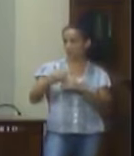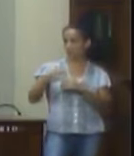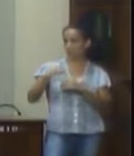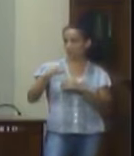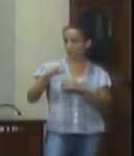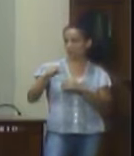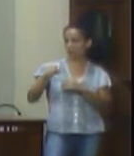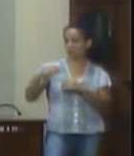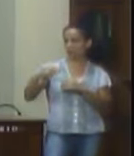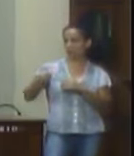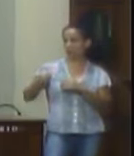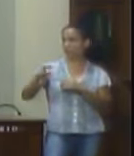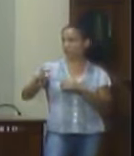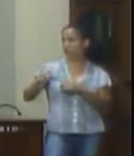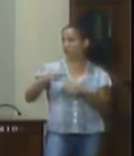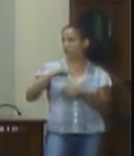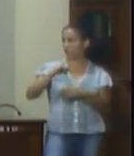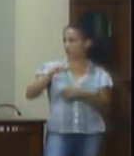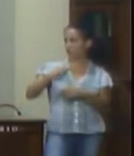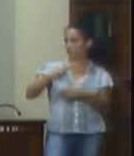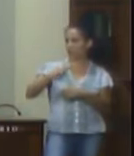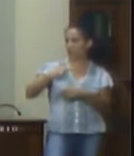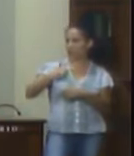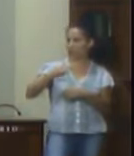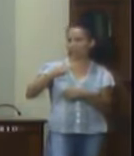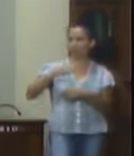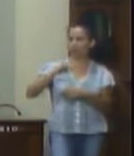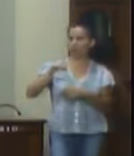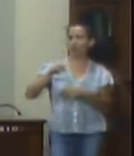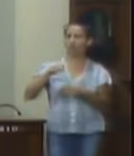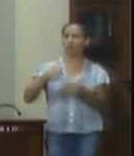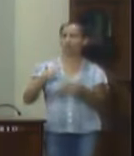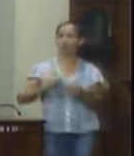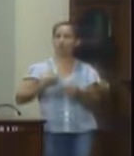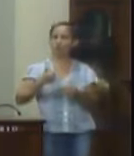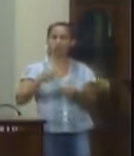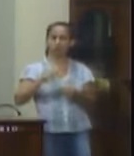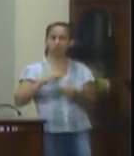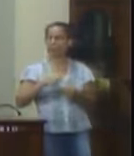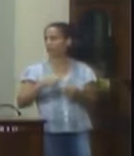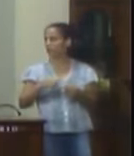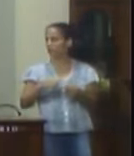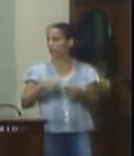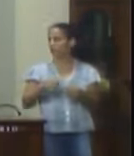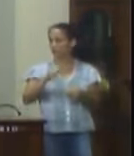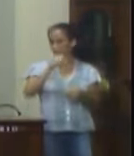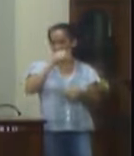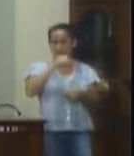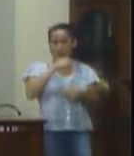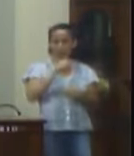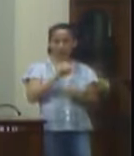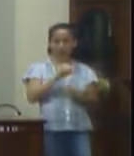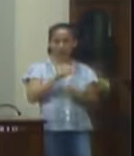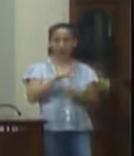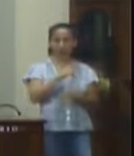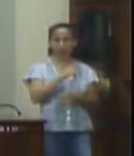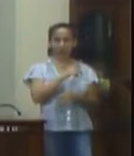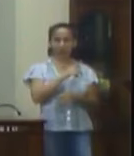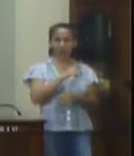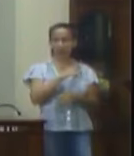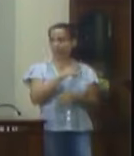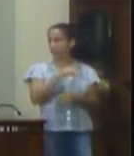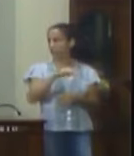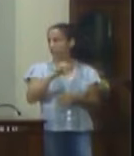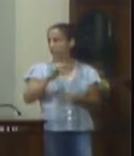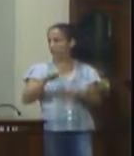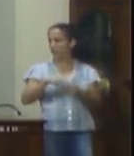65 de 23 de junho de 2015 que aprova o plano municipal de educação para o decênio